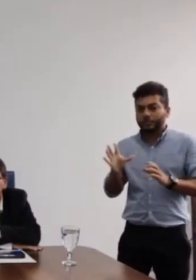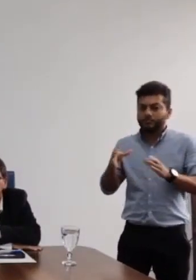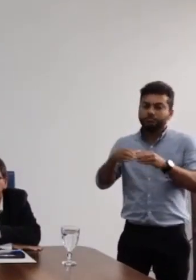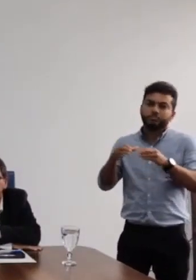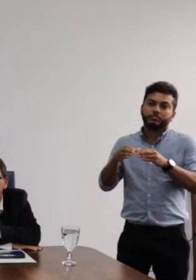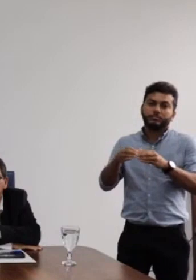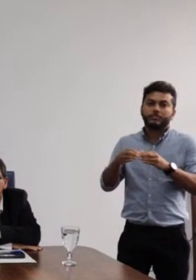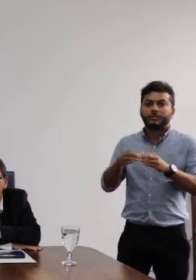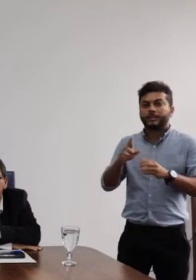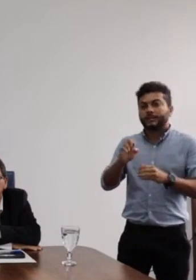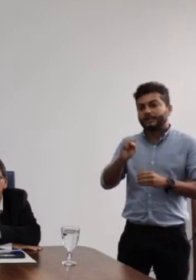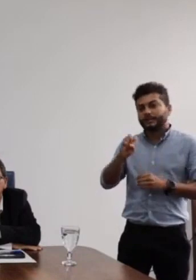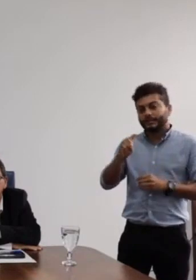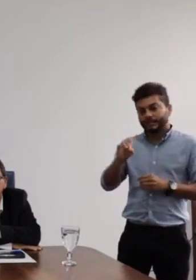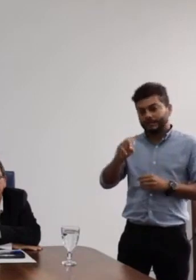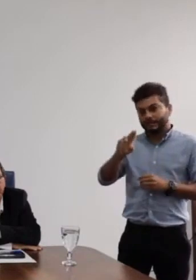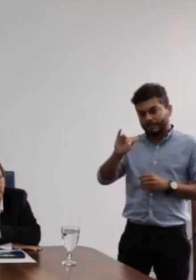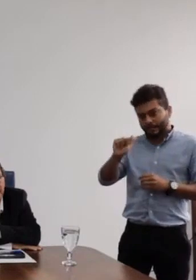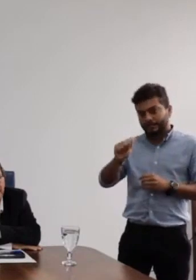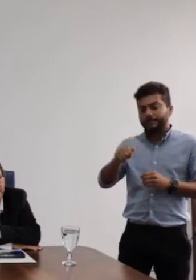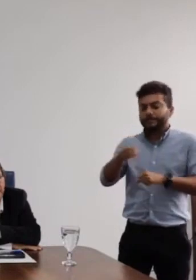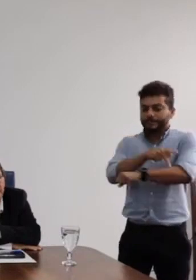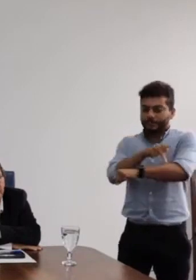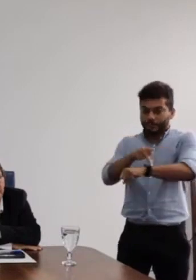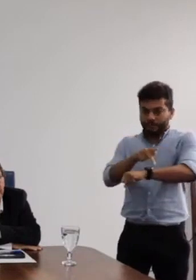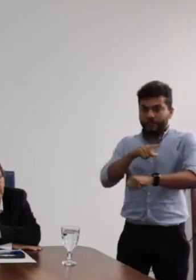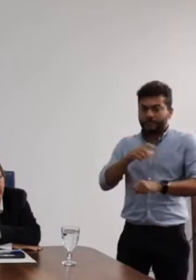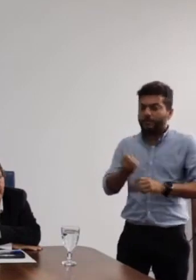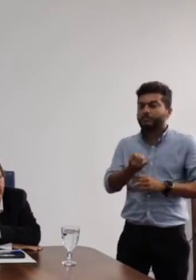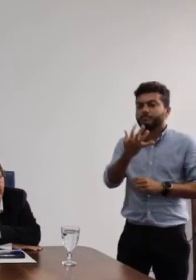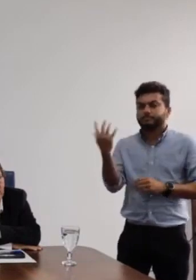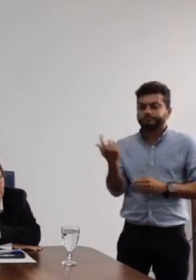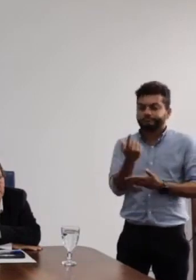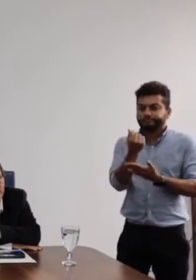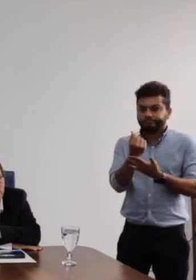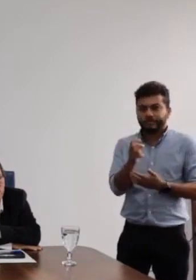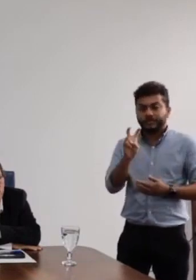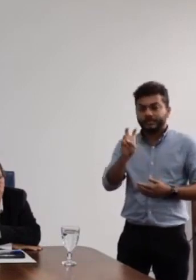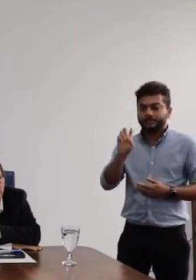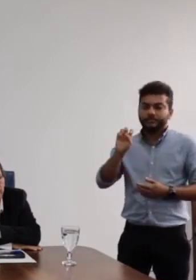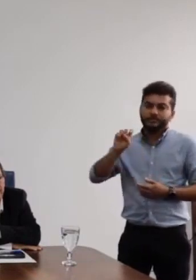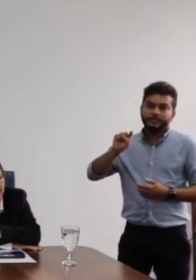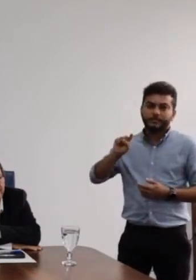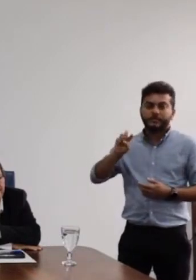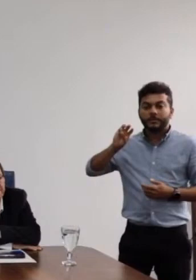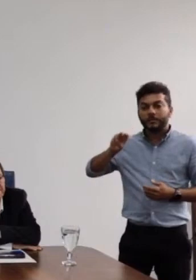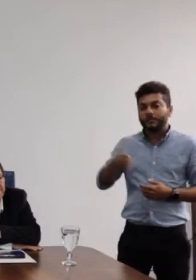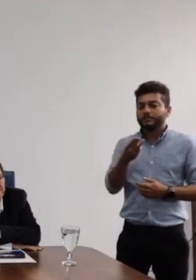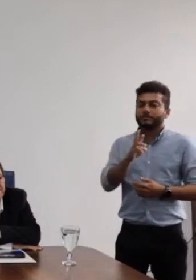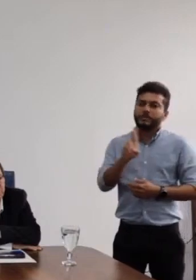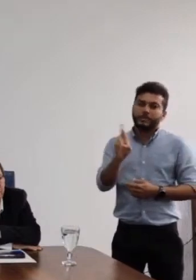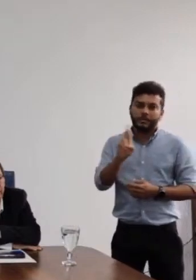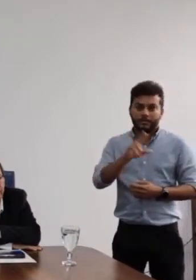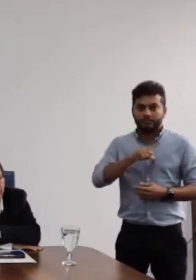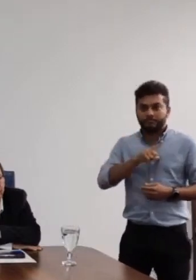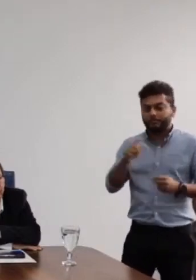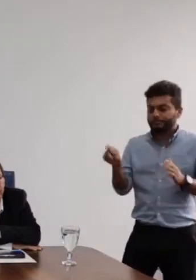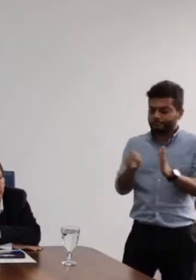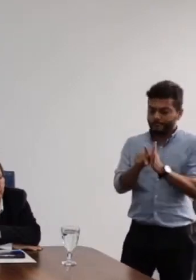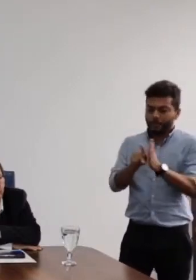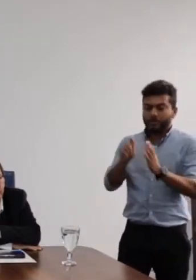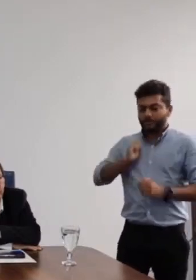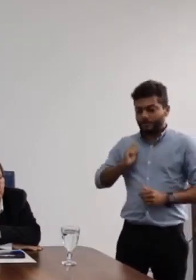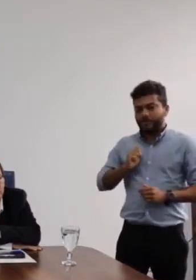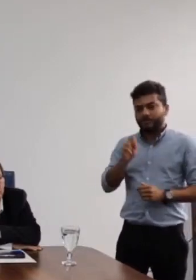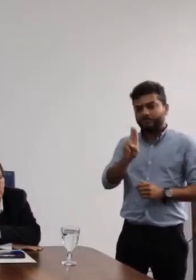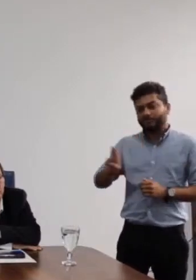termos de valores, significa quase 5 milhões de reais de aporte para as bolsas na nossa universidade. Então,